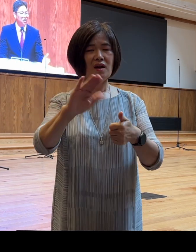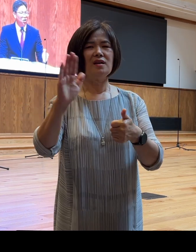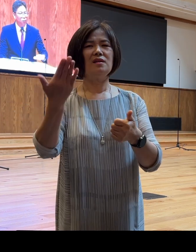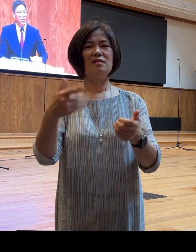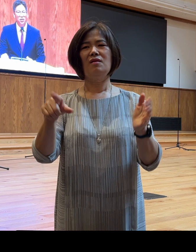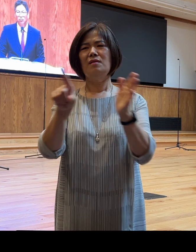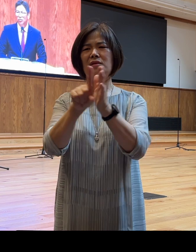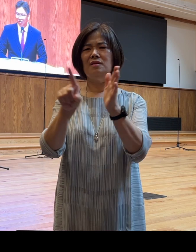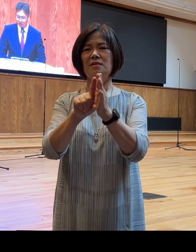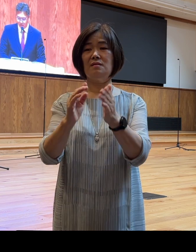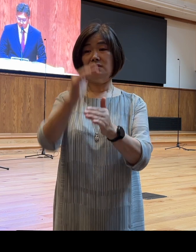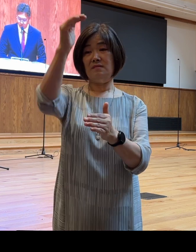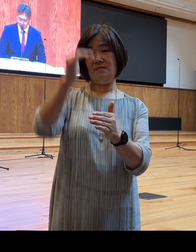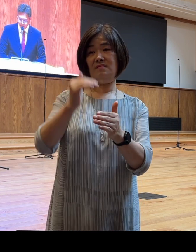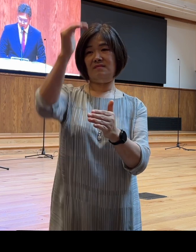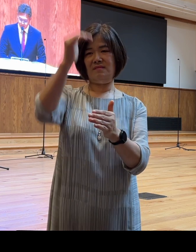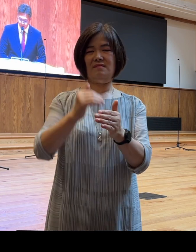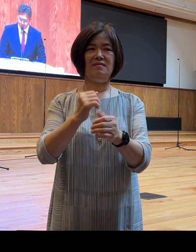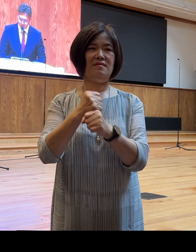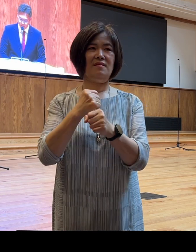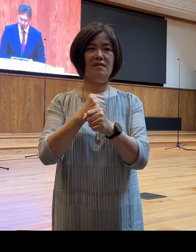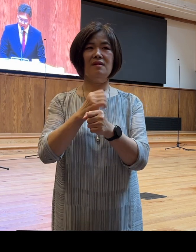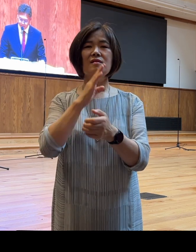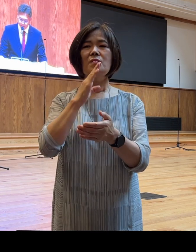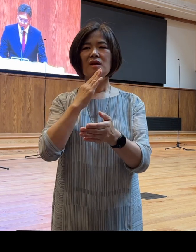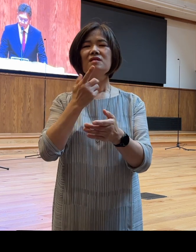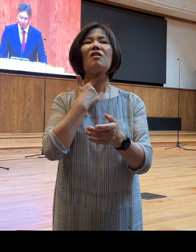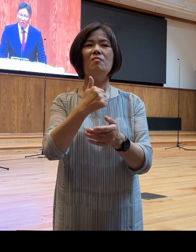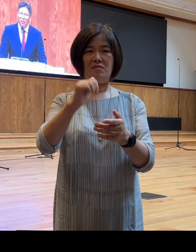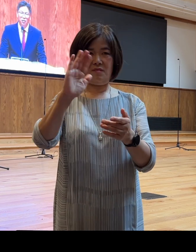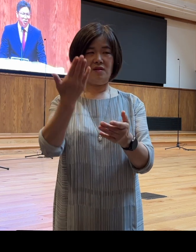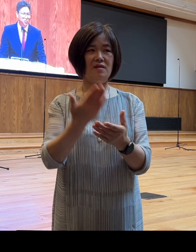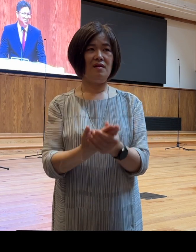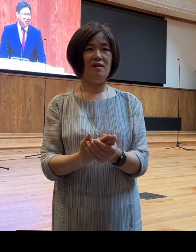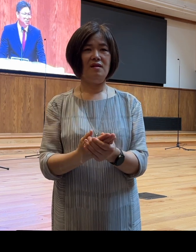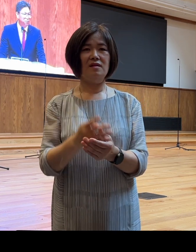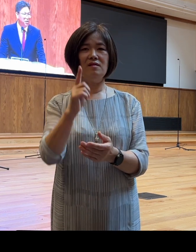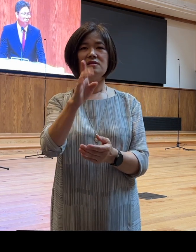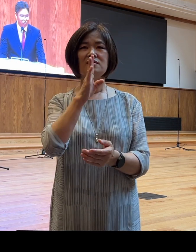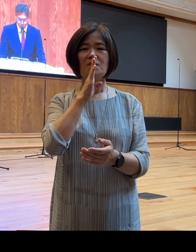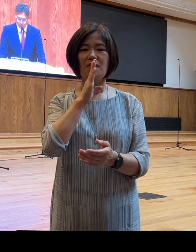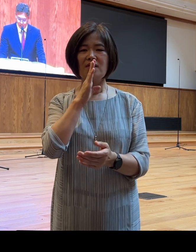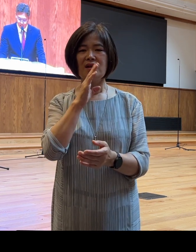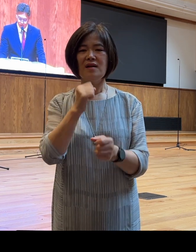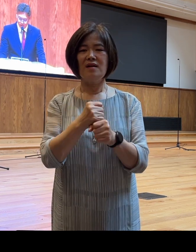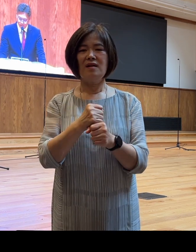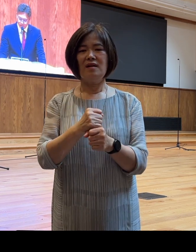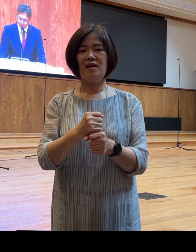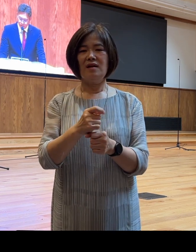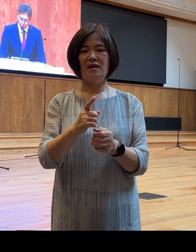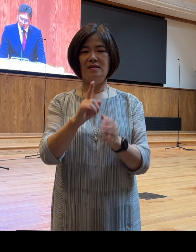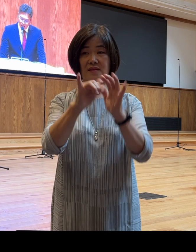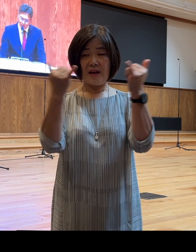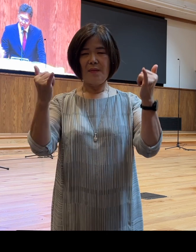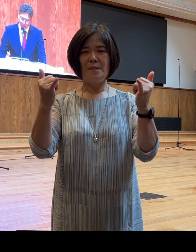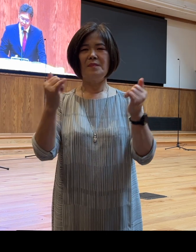업앤다운을 경험하게 되는 것입니다 여러분, 이것은 비단 집회의 문제뿐만 아니죠 우리가 예배에서 받은 은혜,